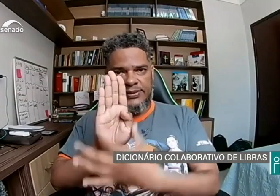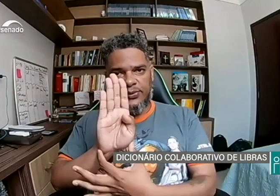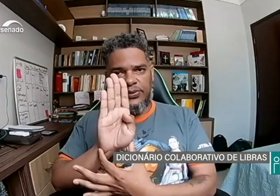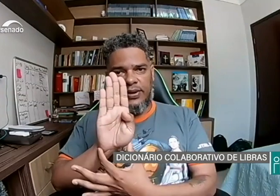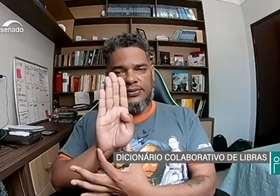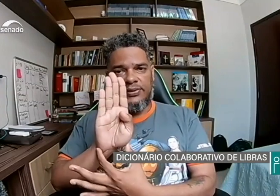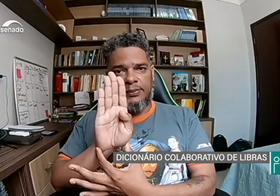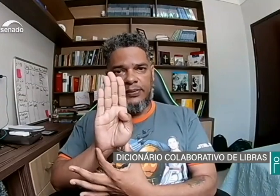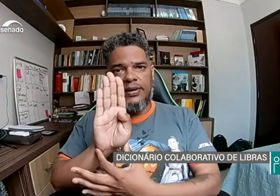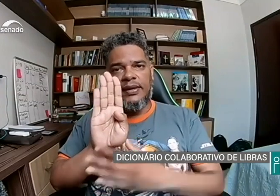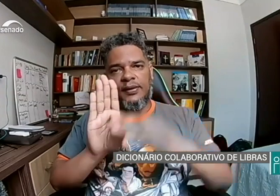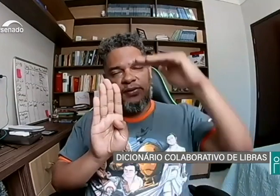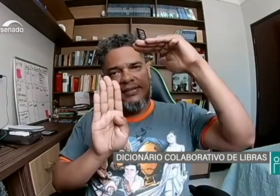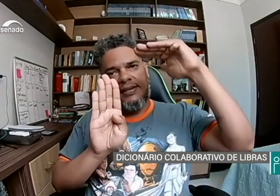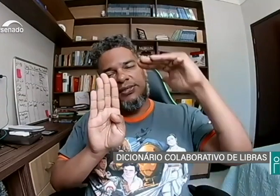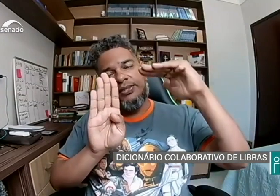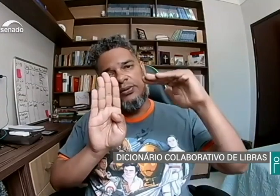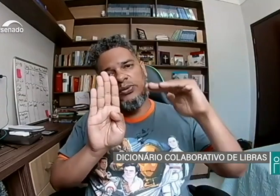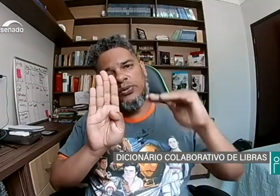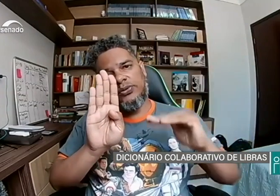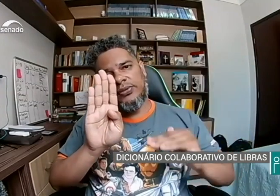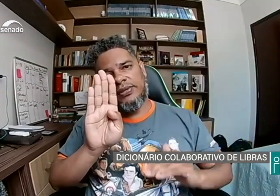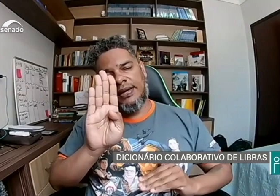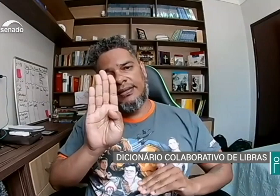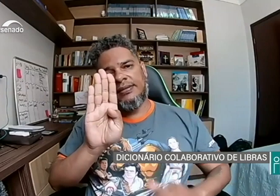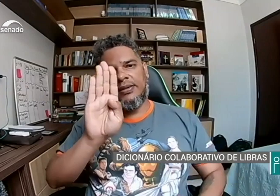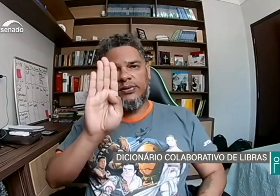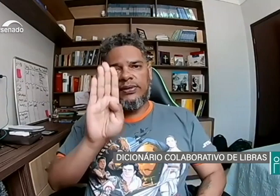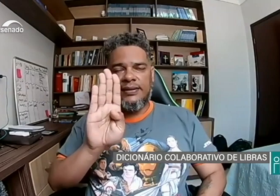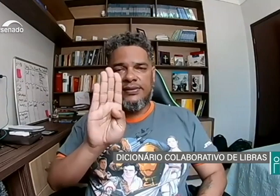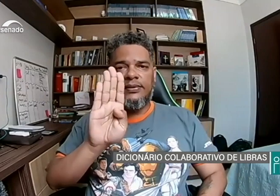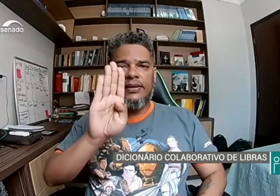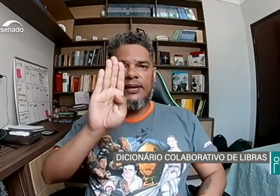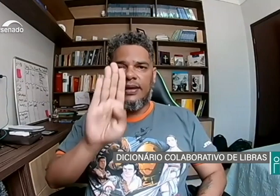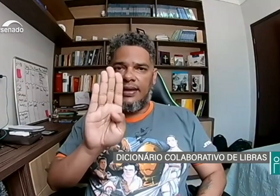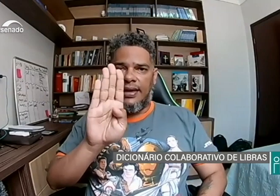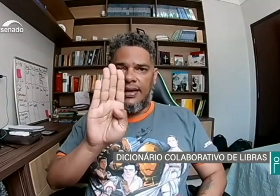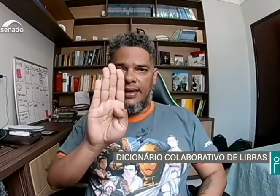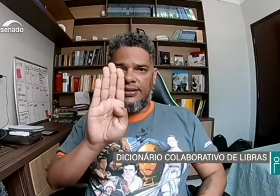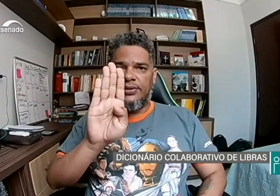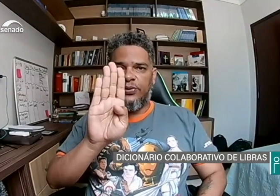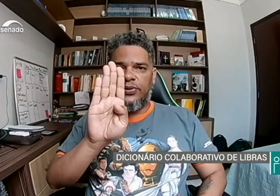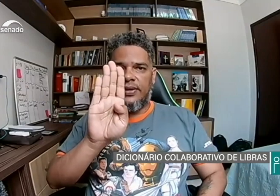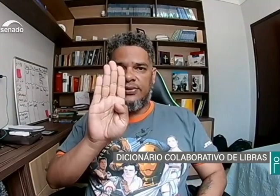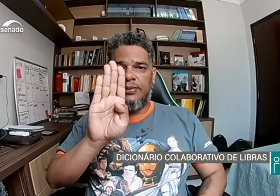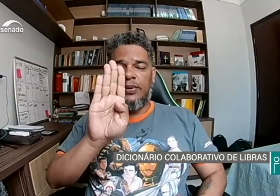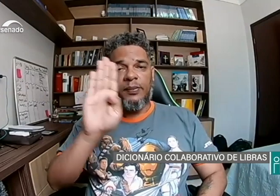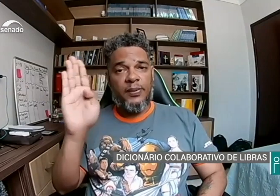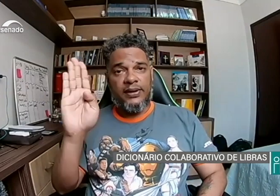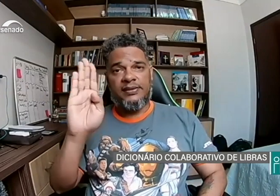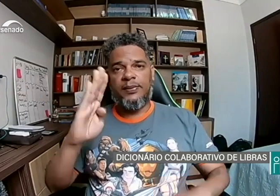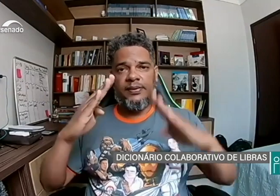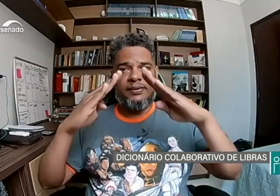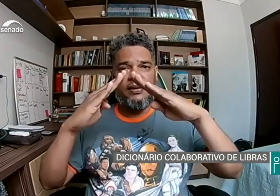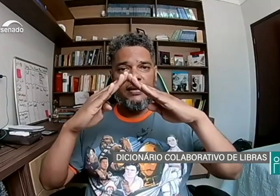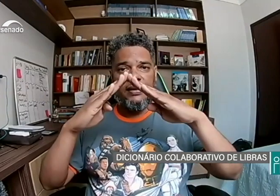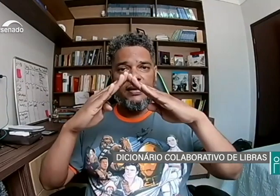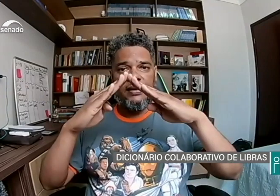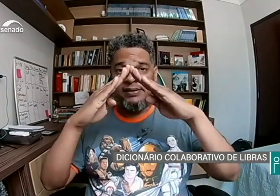configuração de mão, vai ser listado todos os sinais que utilizam esta configuração de mão. Por exemplo, vai aparecer